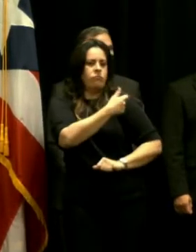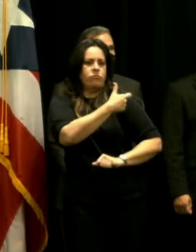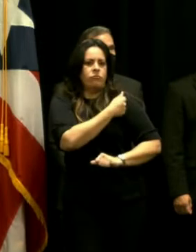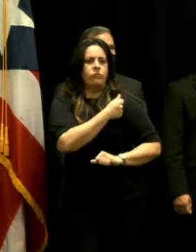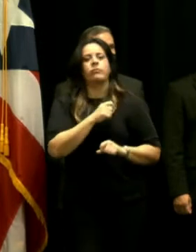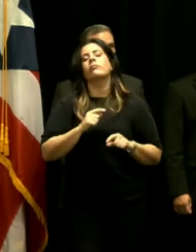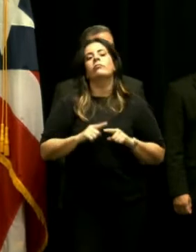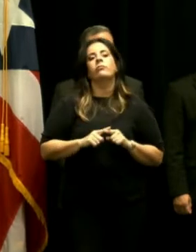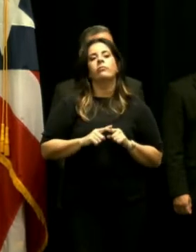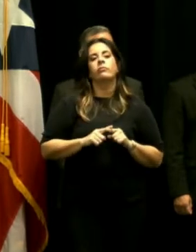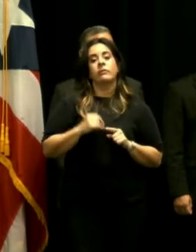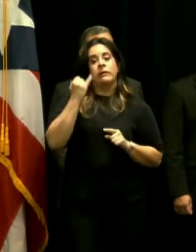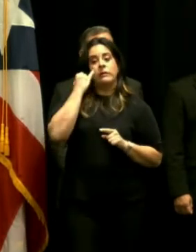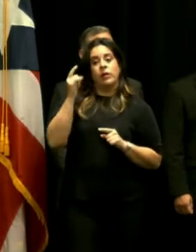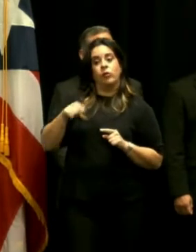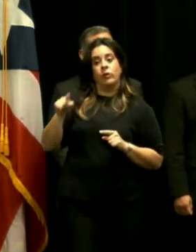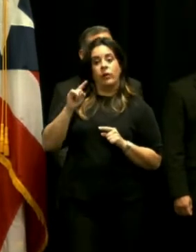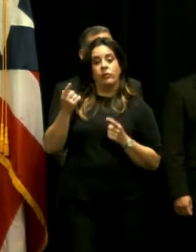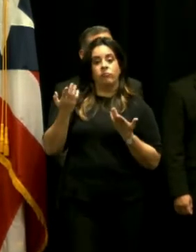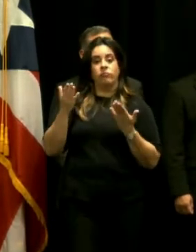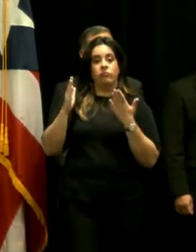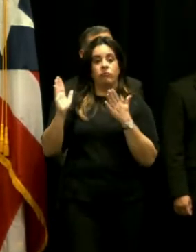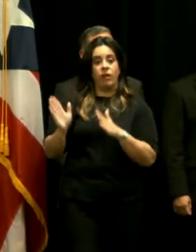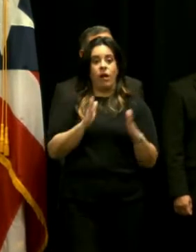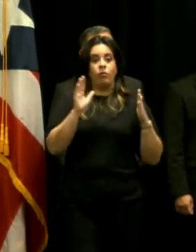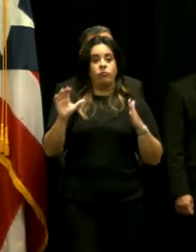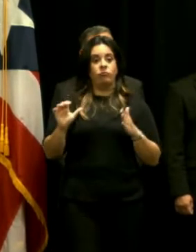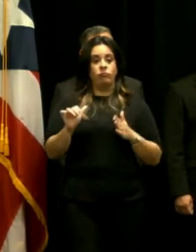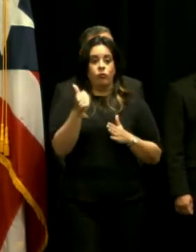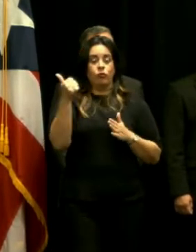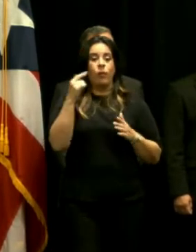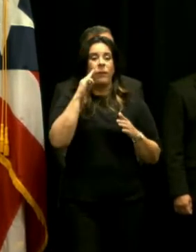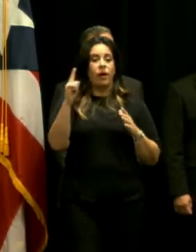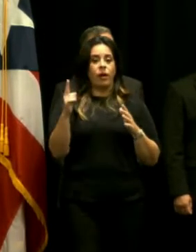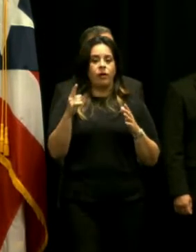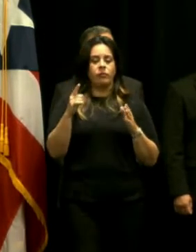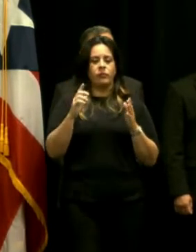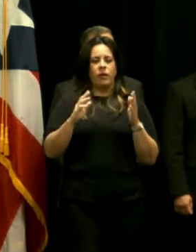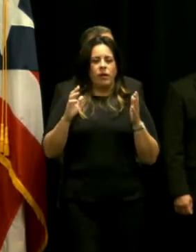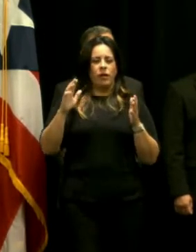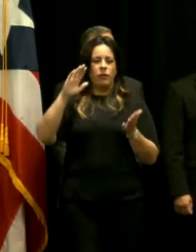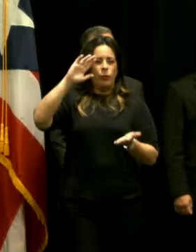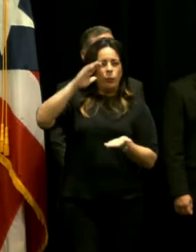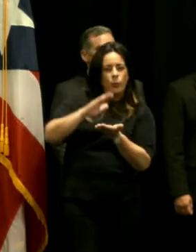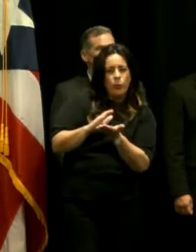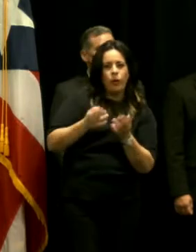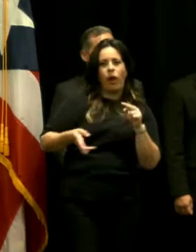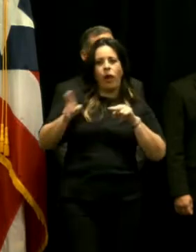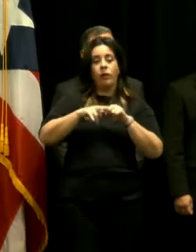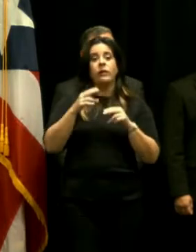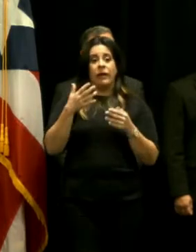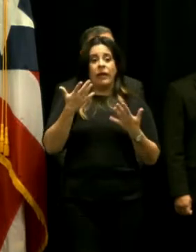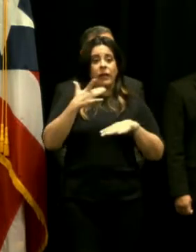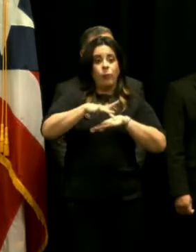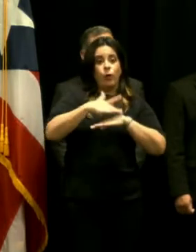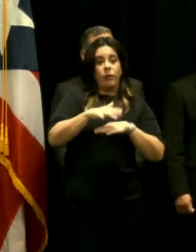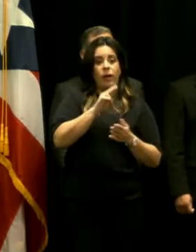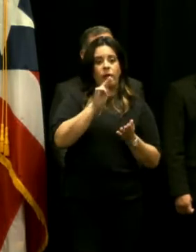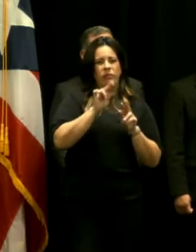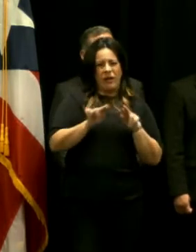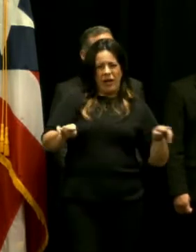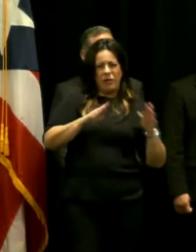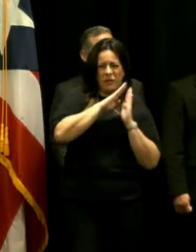pidiendo a ver si usted toma alguna otra medida para poder aplanar la curva porque aunque hay camas disponibles hay una